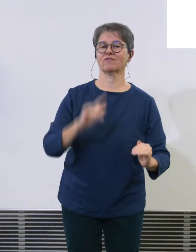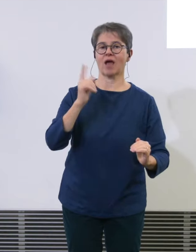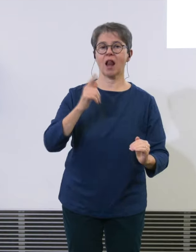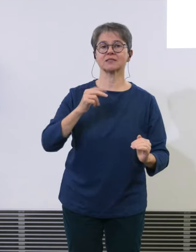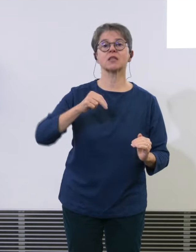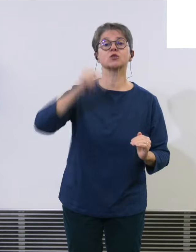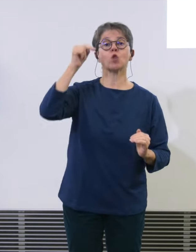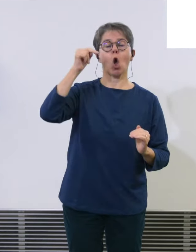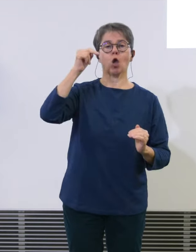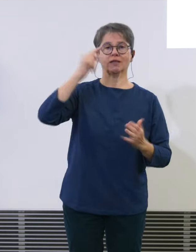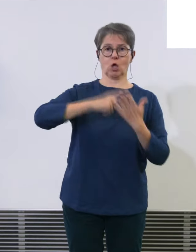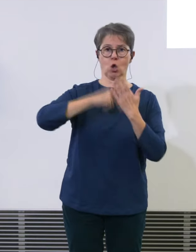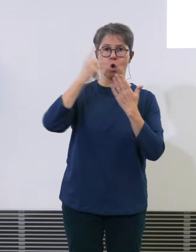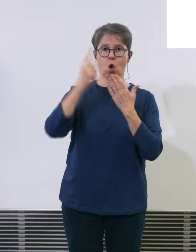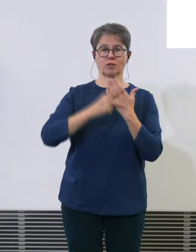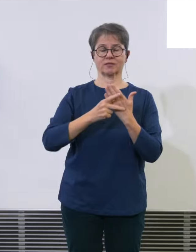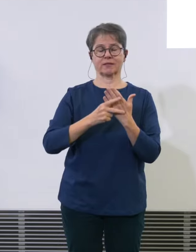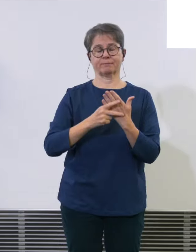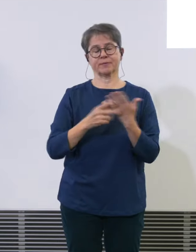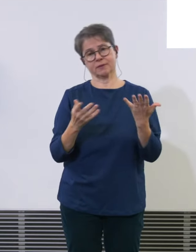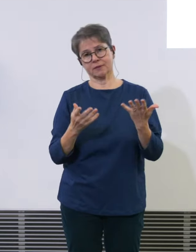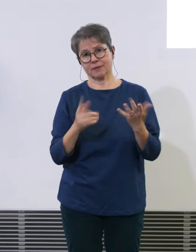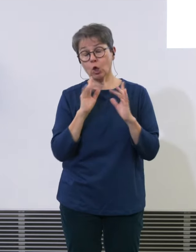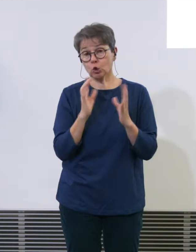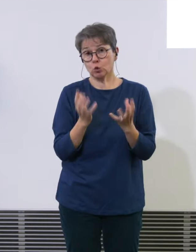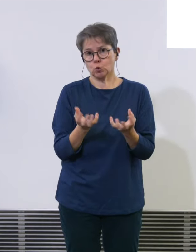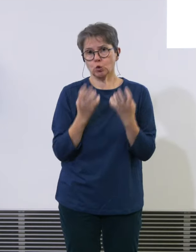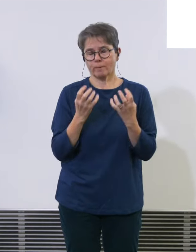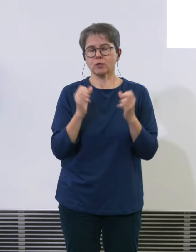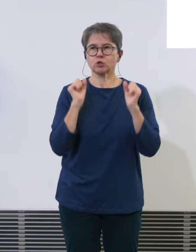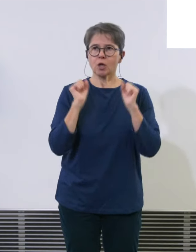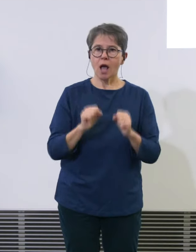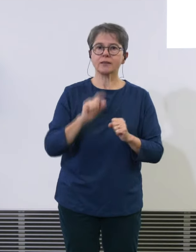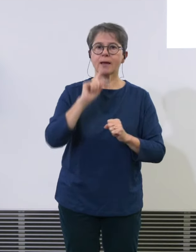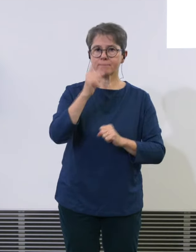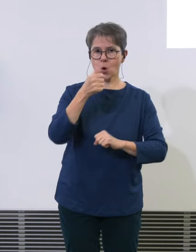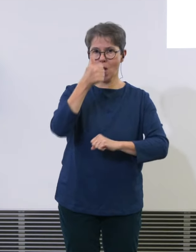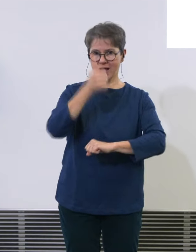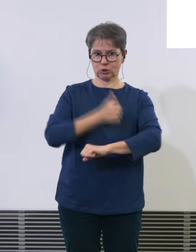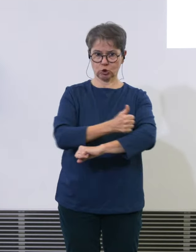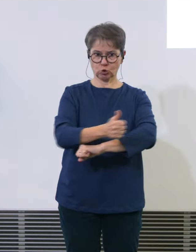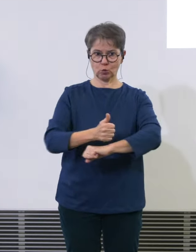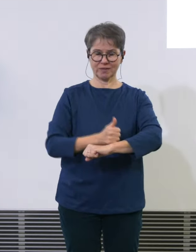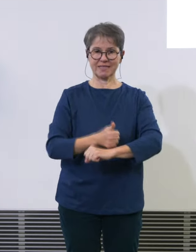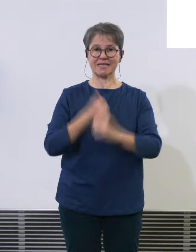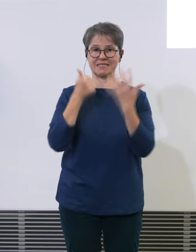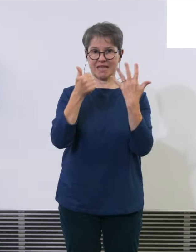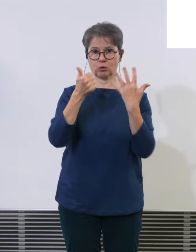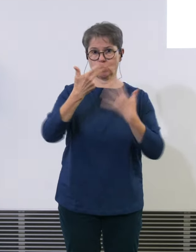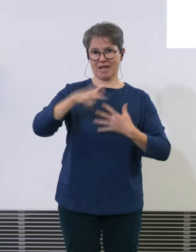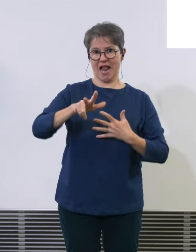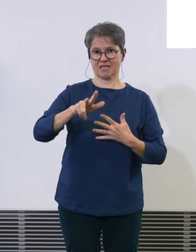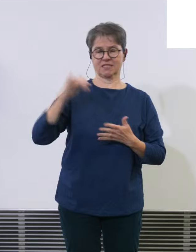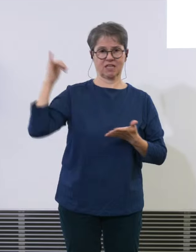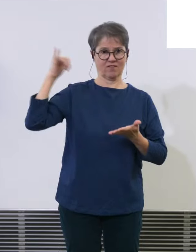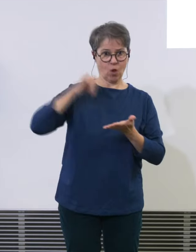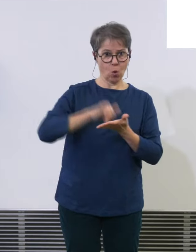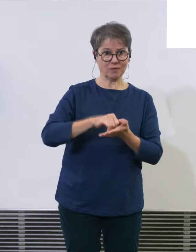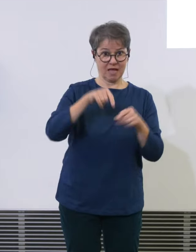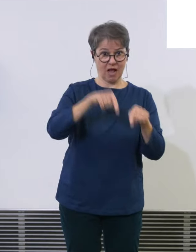typischerweise kann man 36 Flugzeuge pro Stunde landen auf der Piste 14. Auf der Piste 28